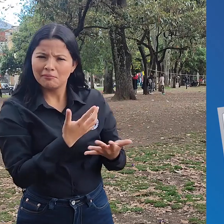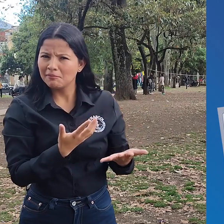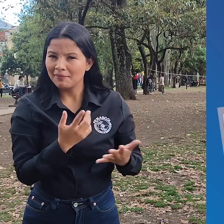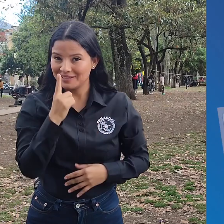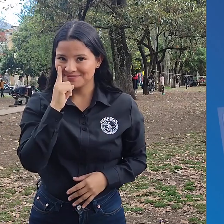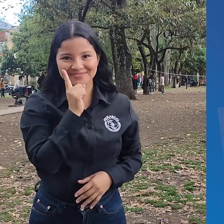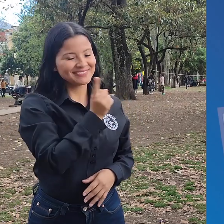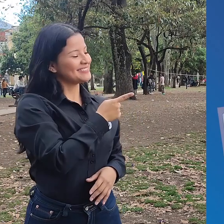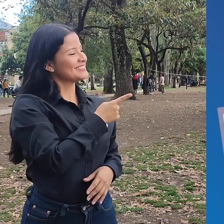¡Miren!